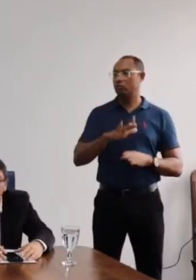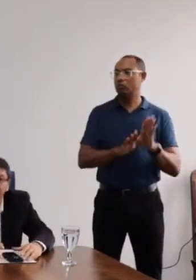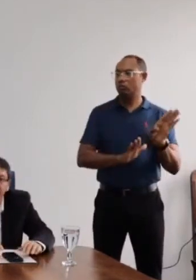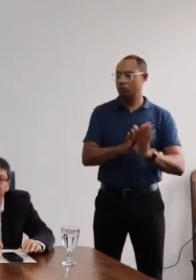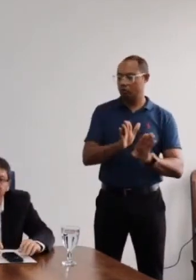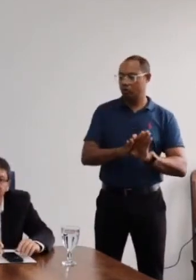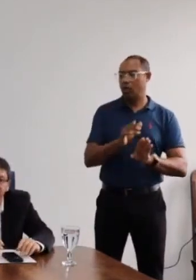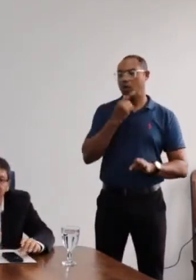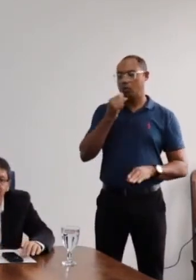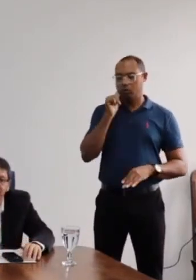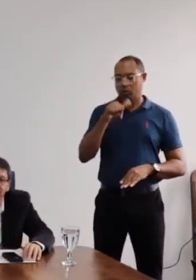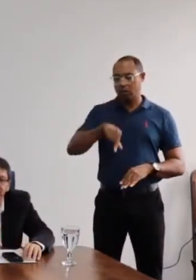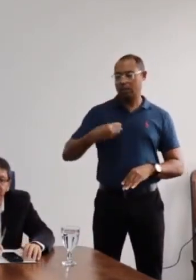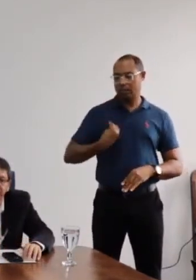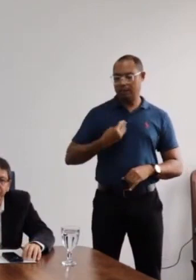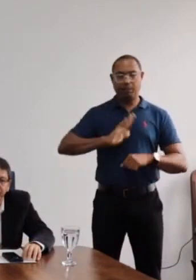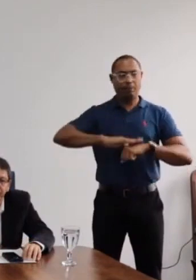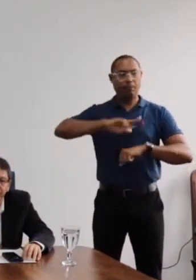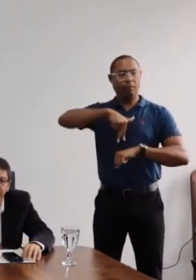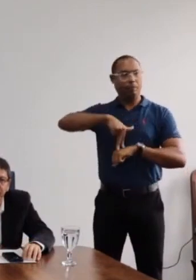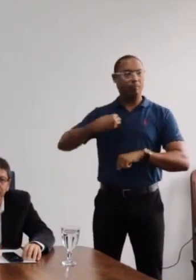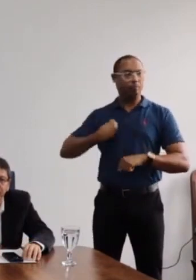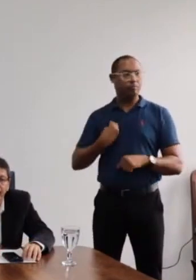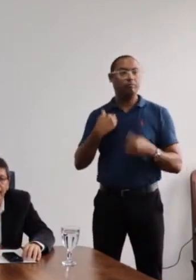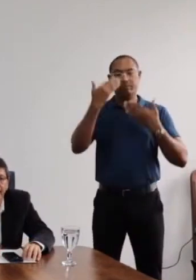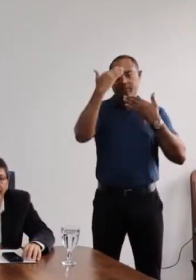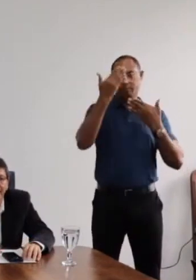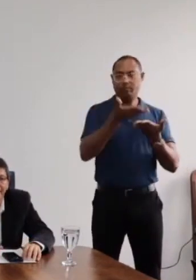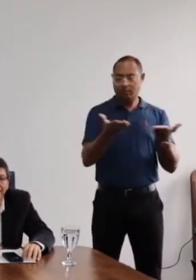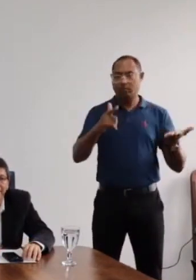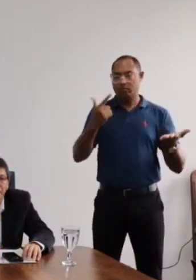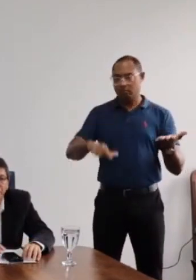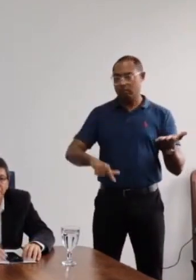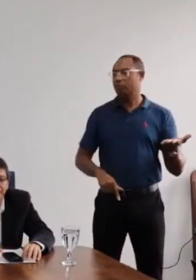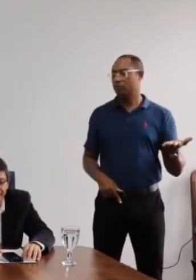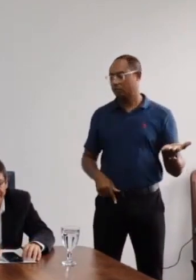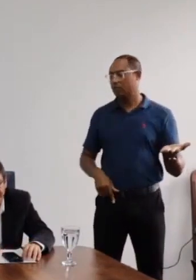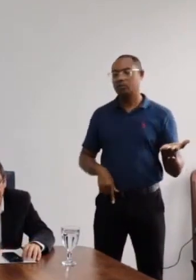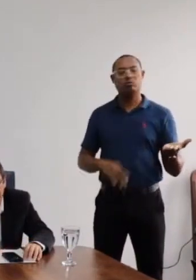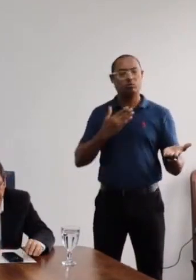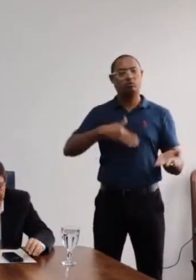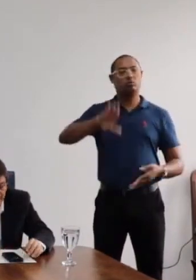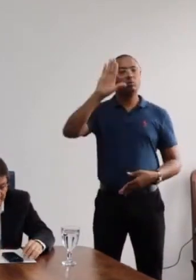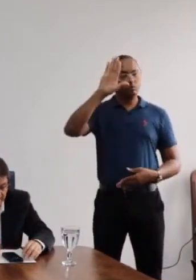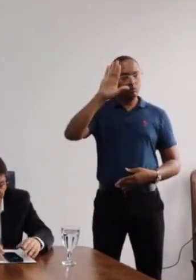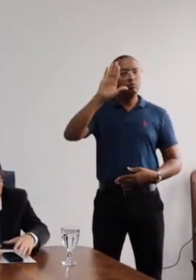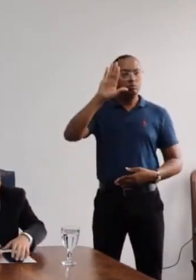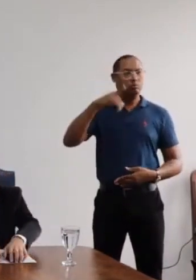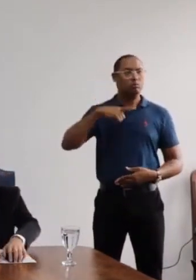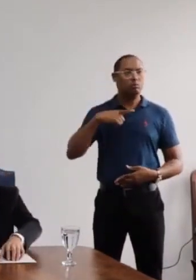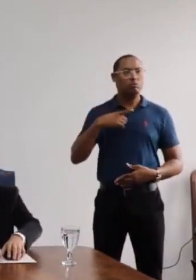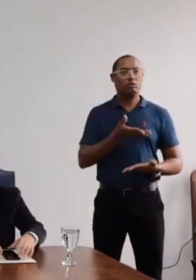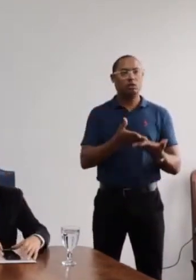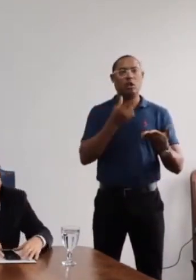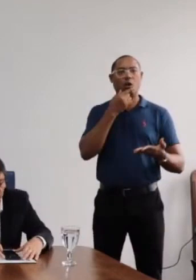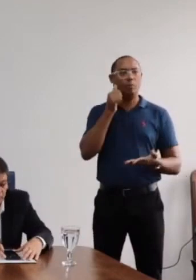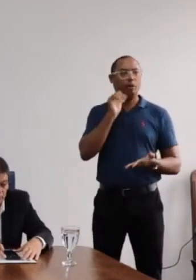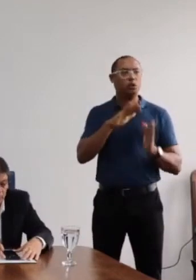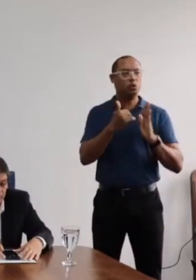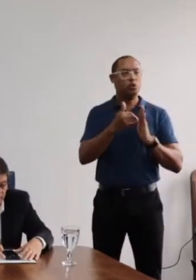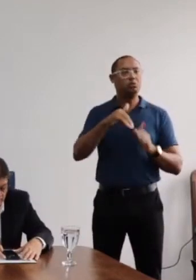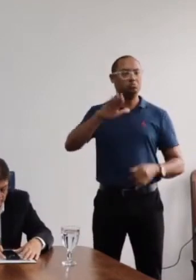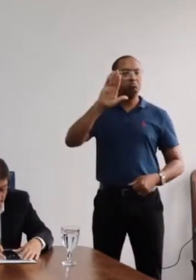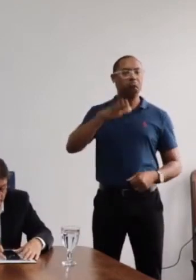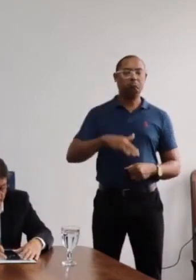conselheiros e conselheiras aqui presentes. Agradeço, portanto, a manifestação dos senhores conselheiros e das senhoras conselheiras.